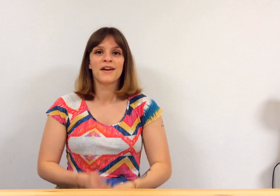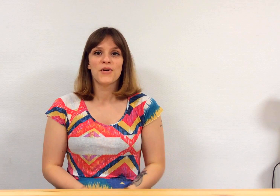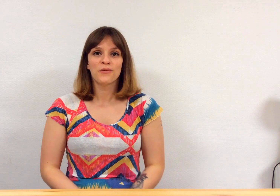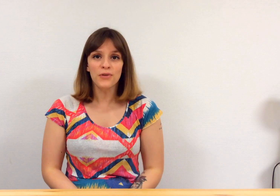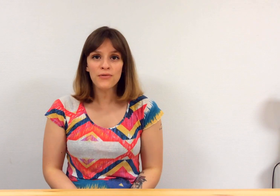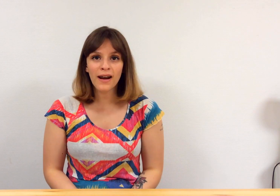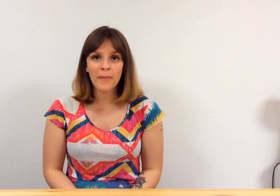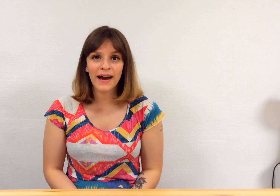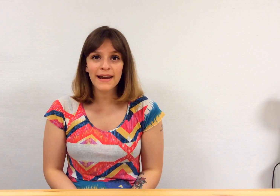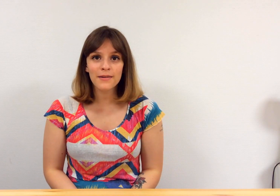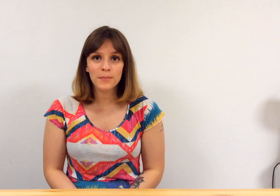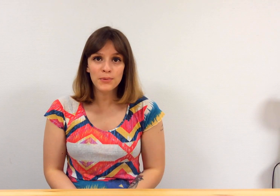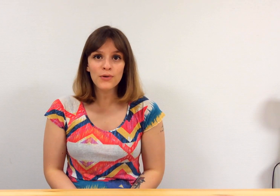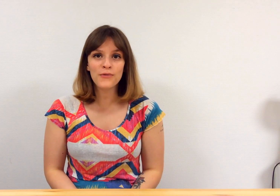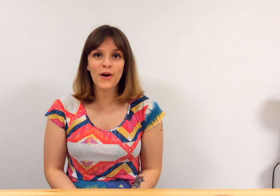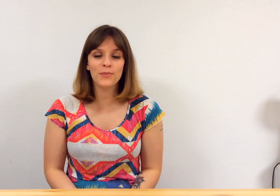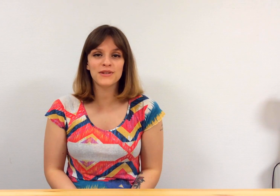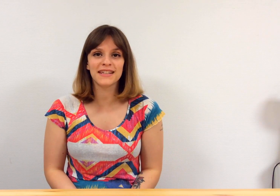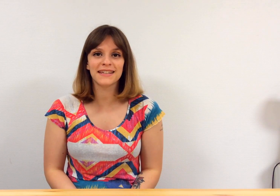Vous voilà prêt pour le faire en musique